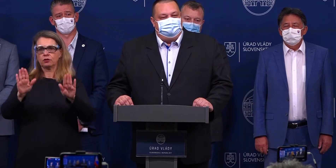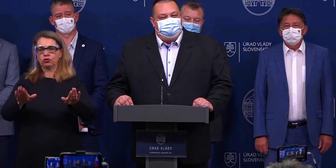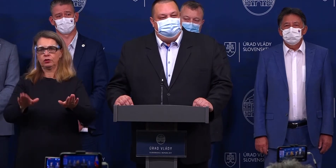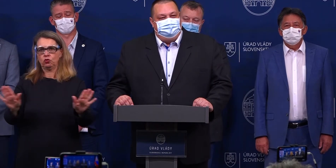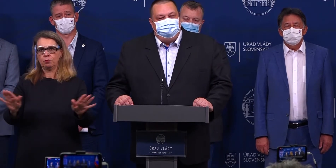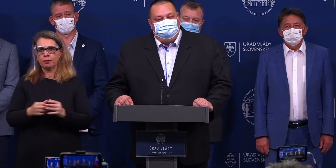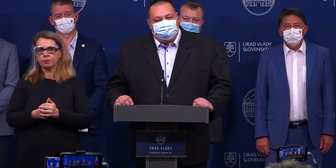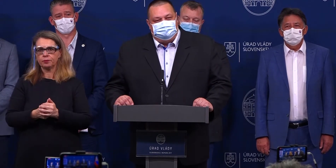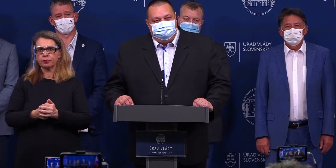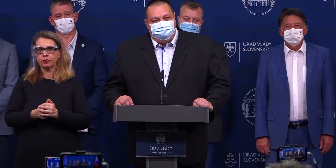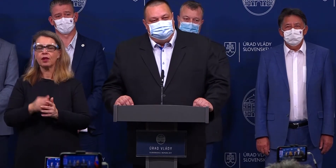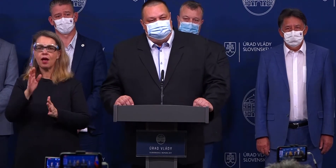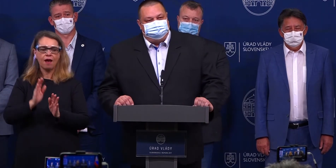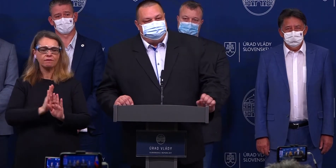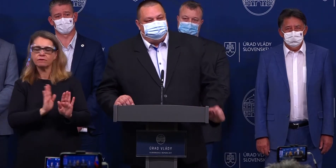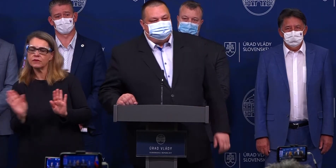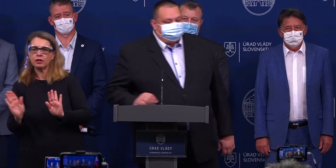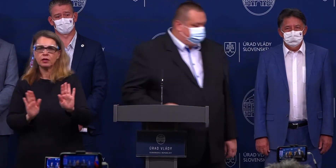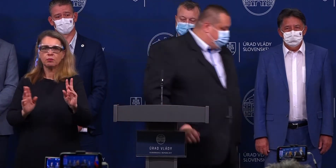dôležité je vyhybať sa ľuďom.